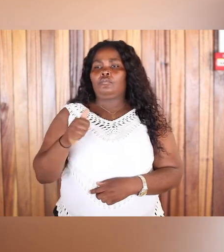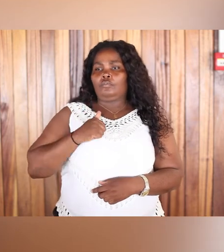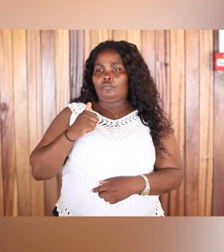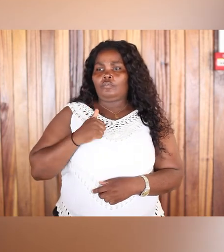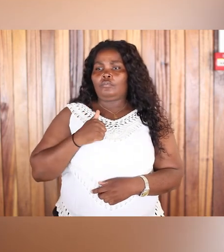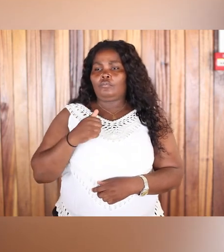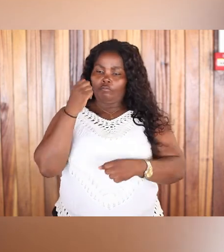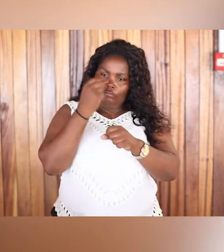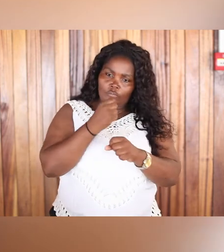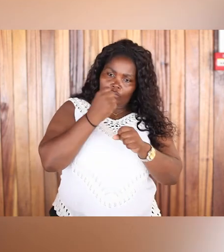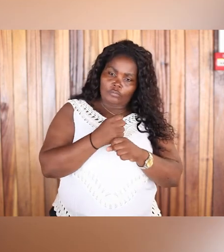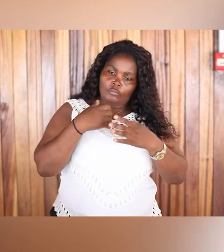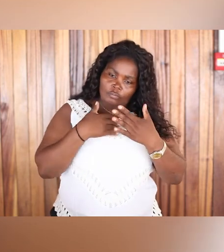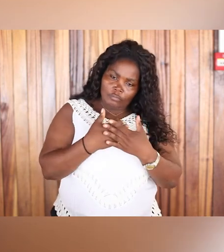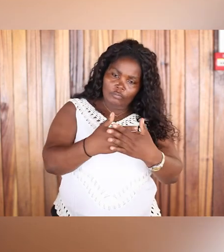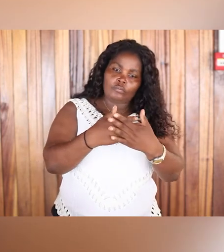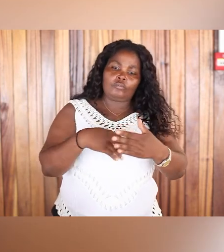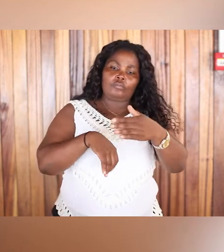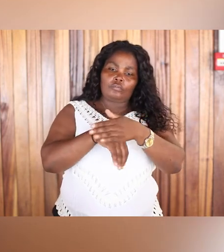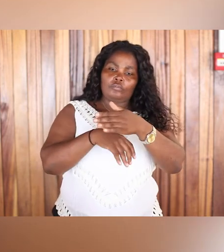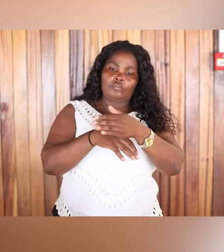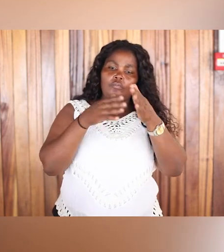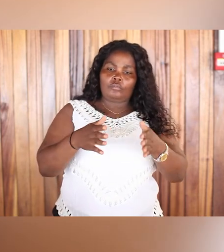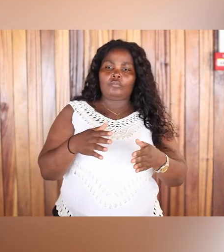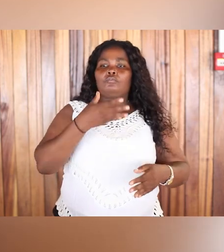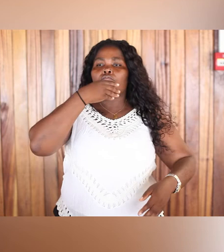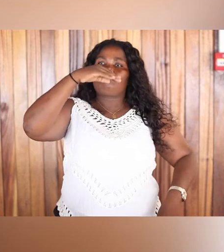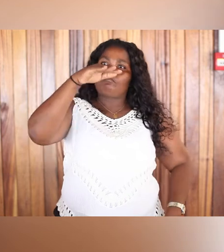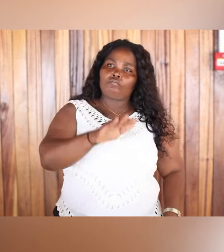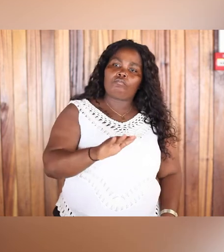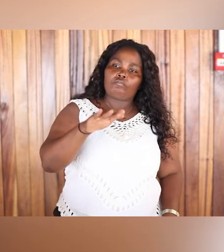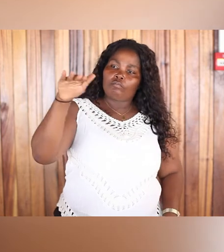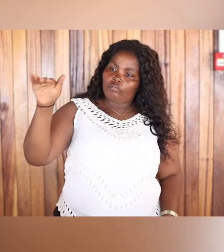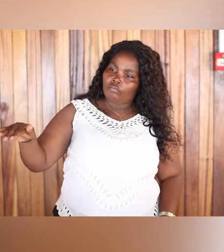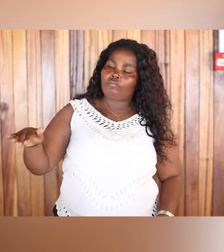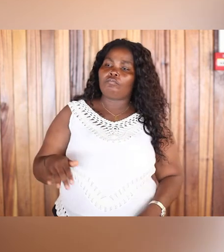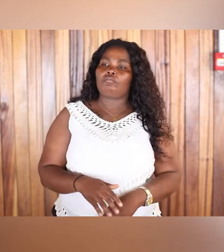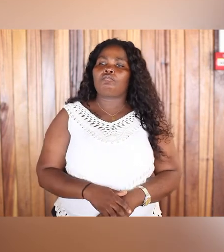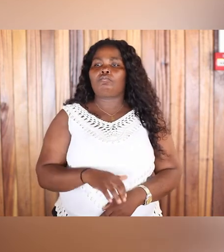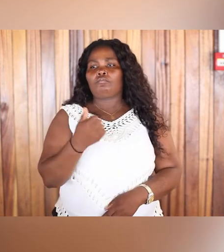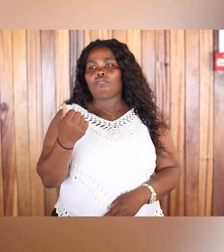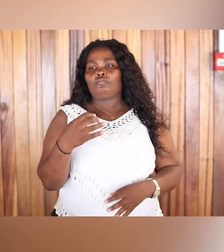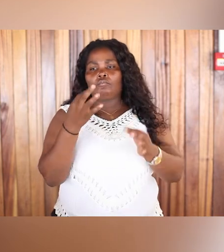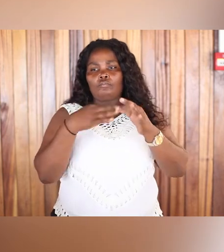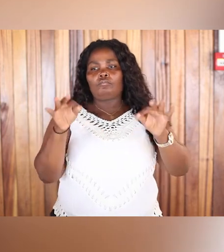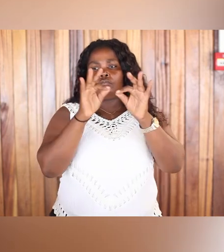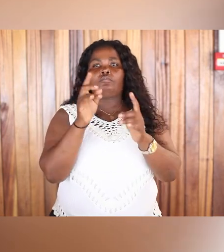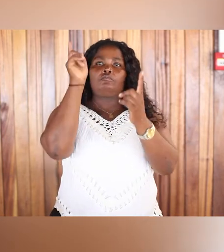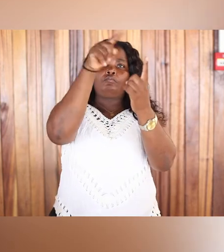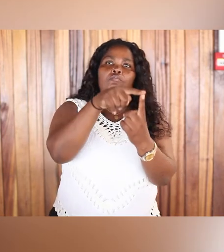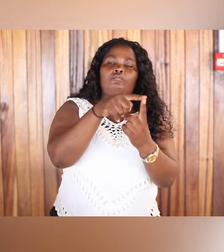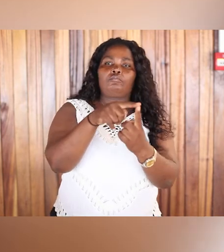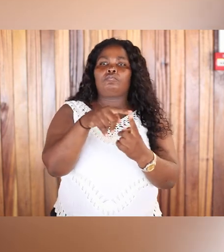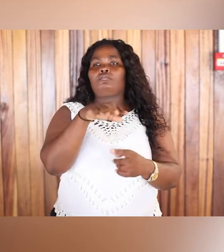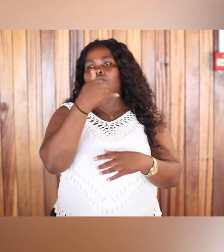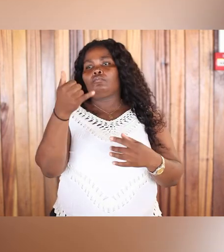trabaja para promover el deporte entre las jóvenes como una forma de alcanzar la igualdad